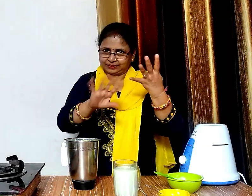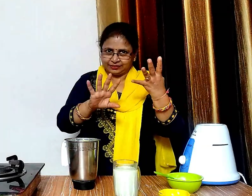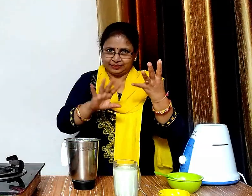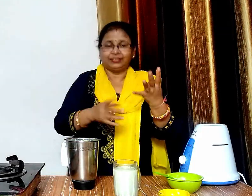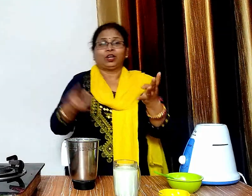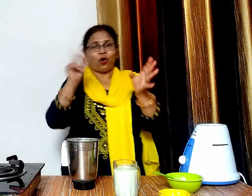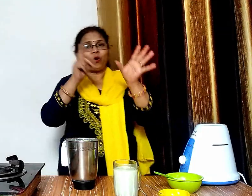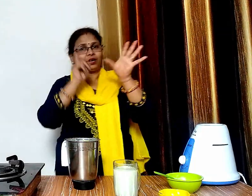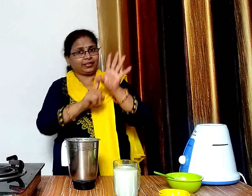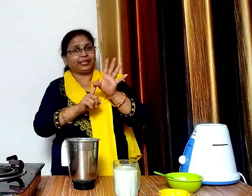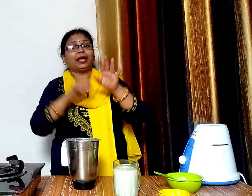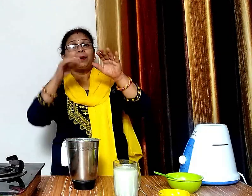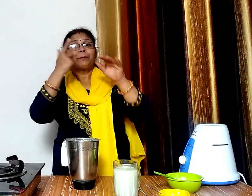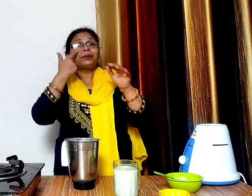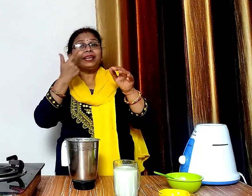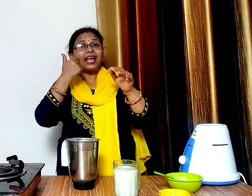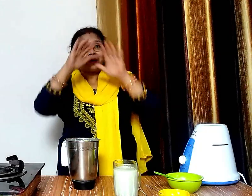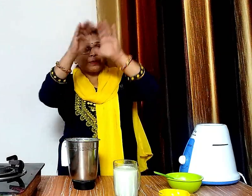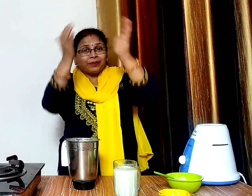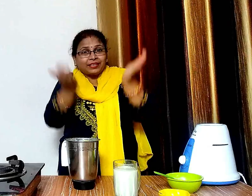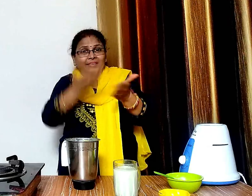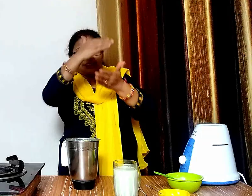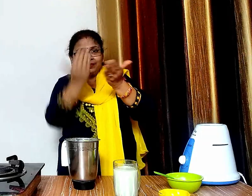अंगूर का शीक बन कर तयार है अब हम पपाया शीक बनाएंगे